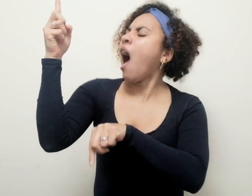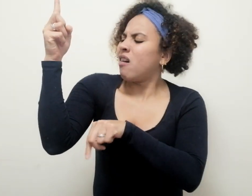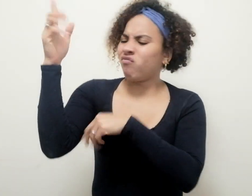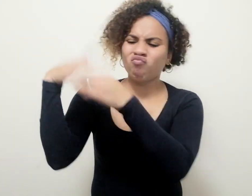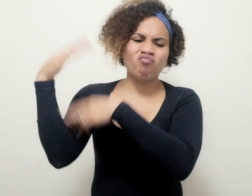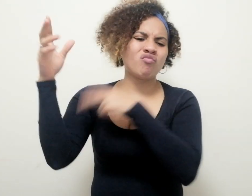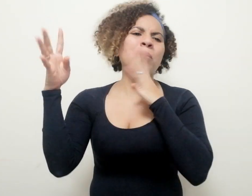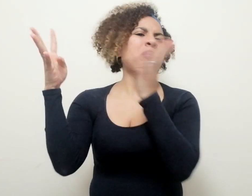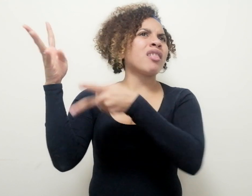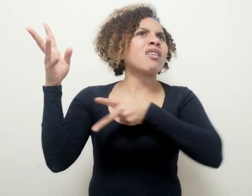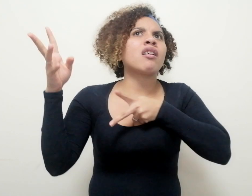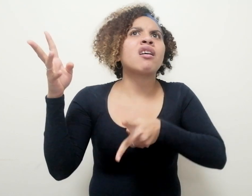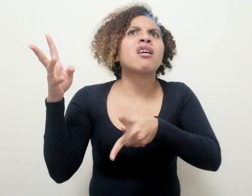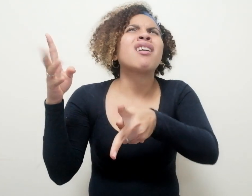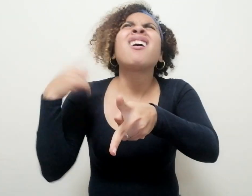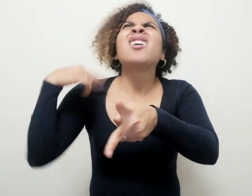viaje y afirma que no están maduras.